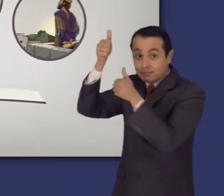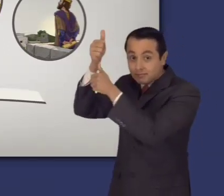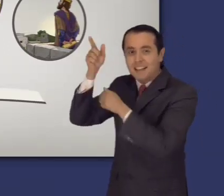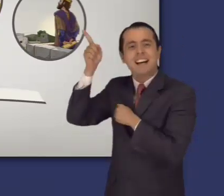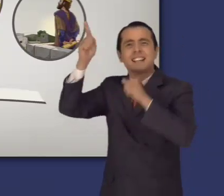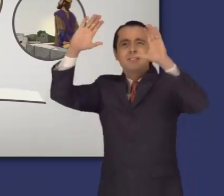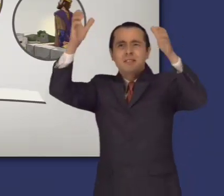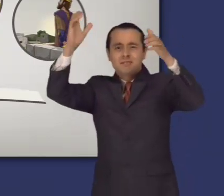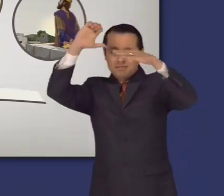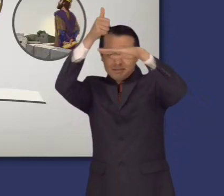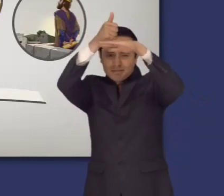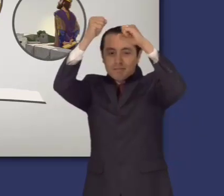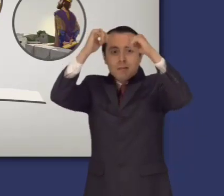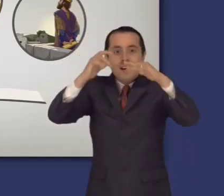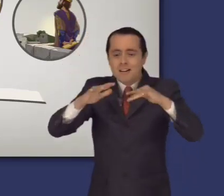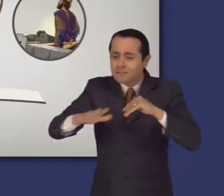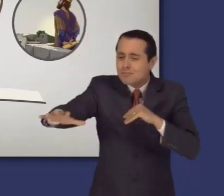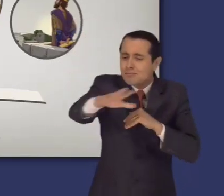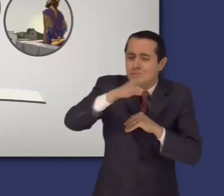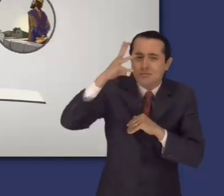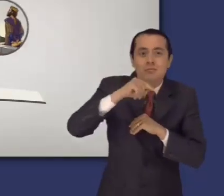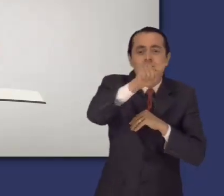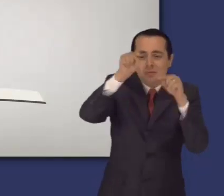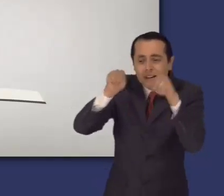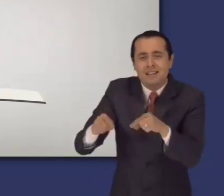con verdadero sentido bajo el reino de Dios.